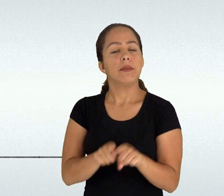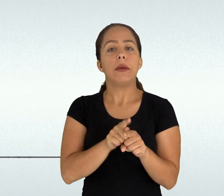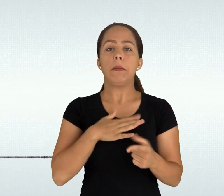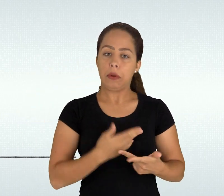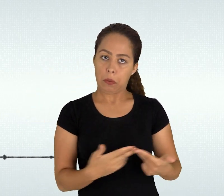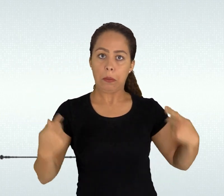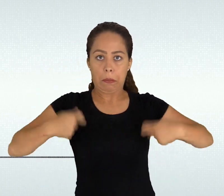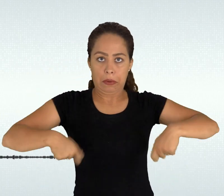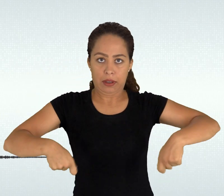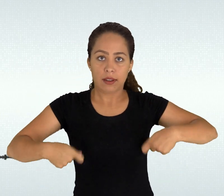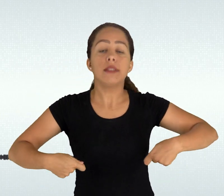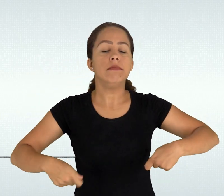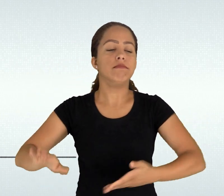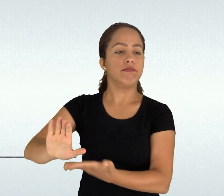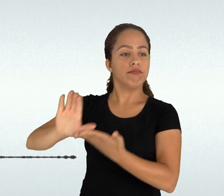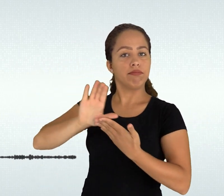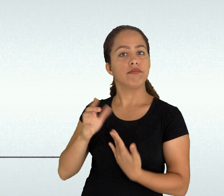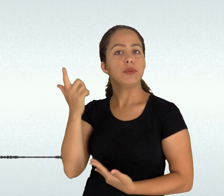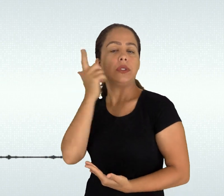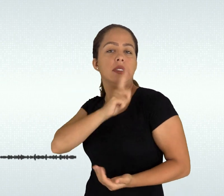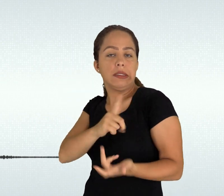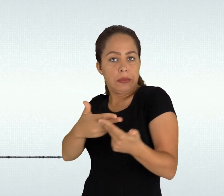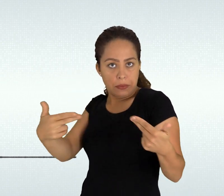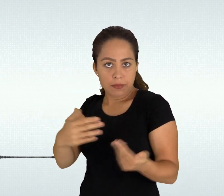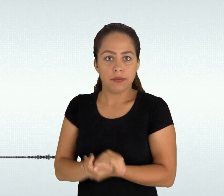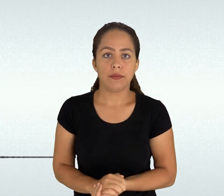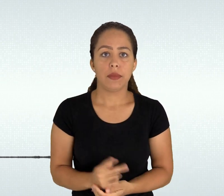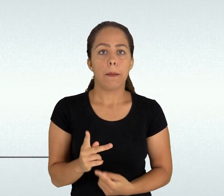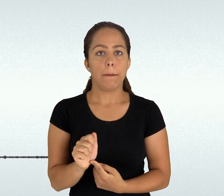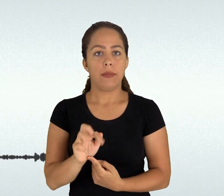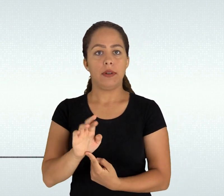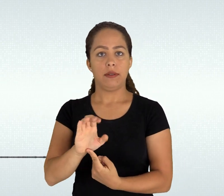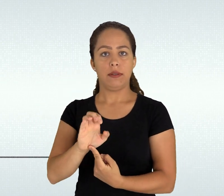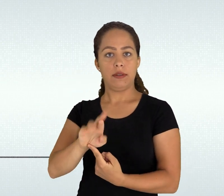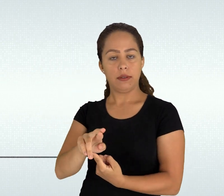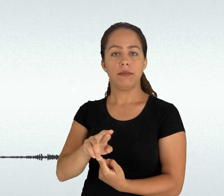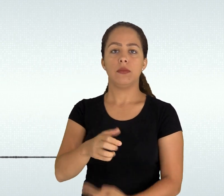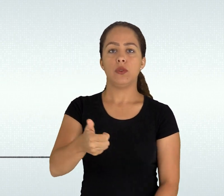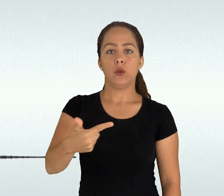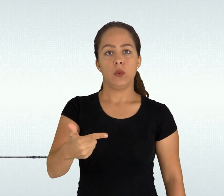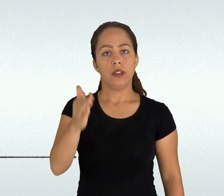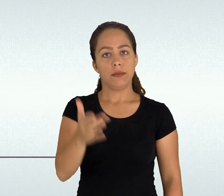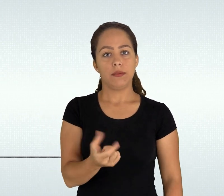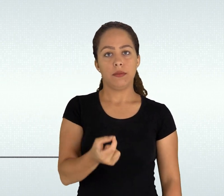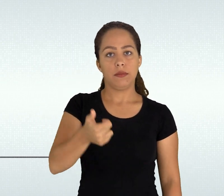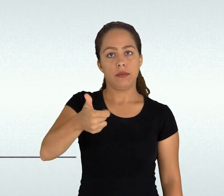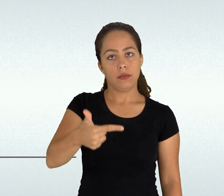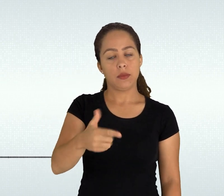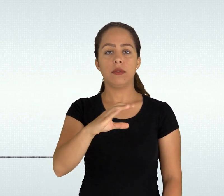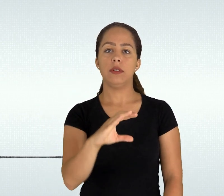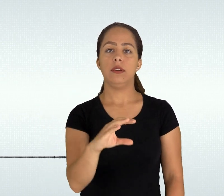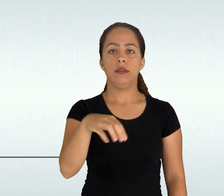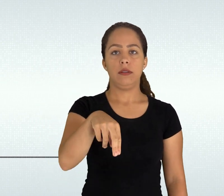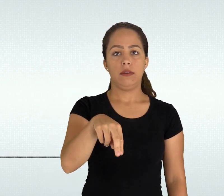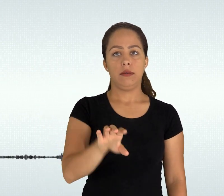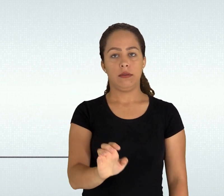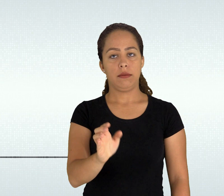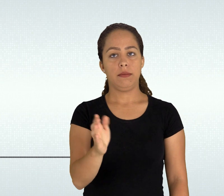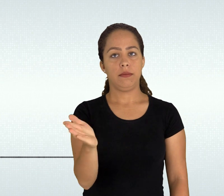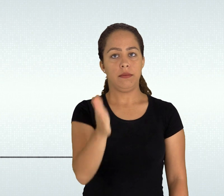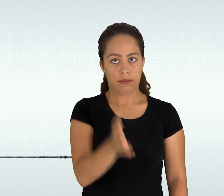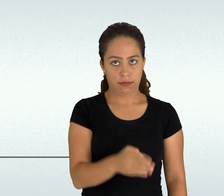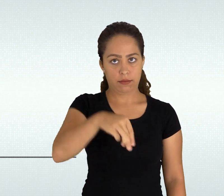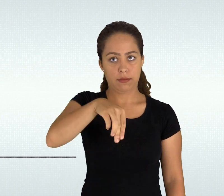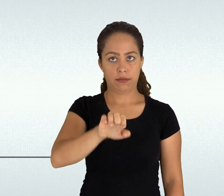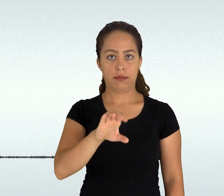pela responsabilidade ética assumida diante das questões políticas sociais culturais e